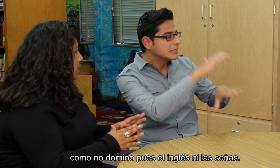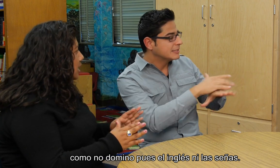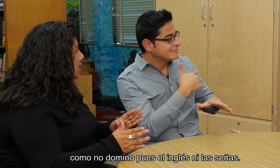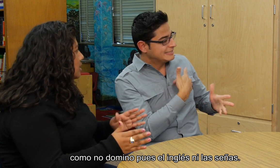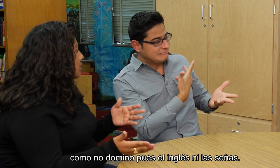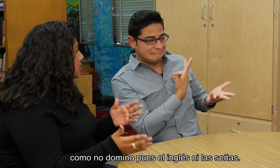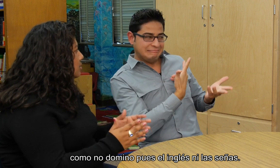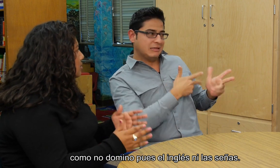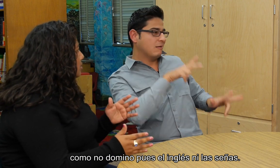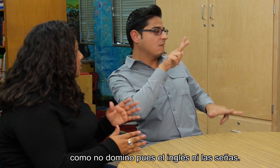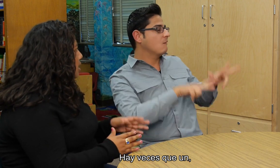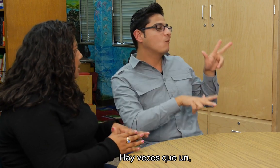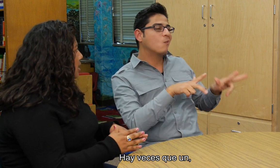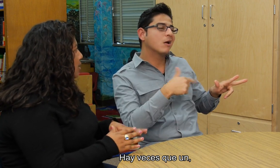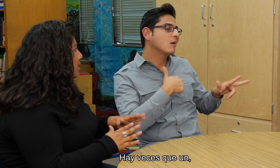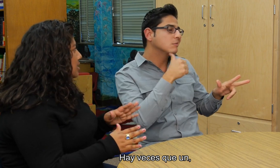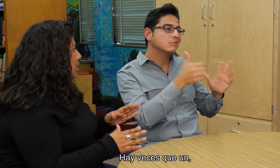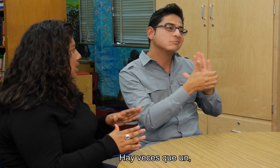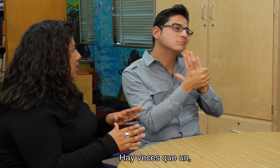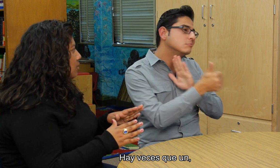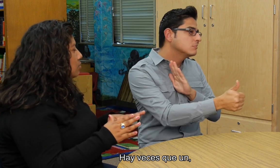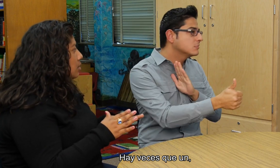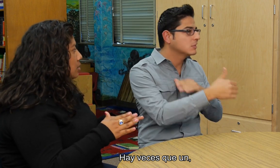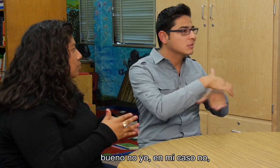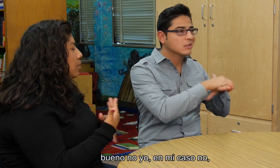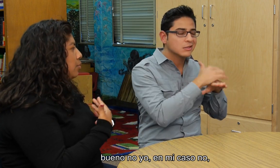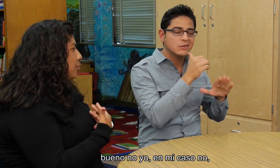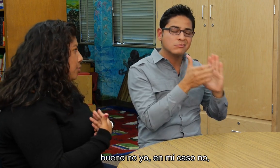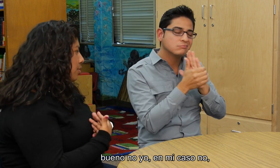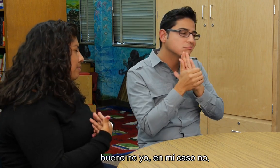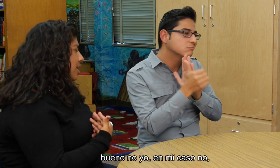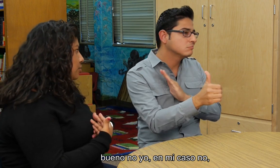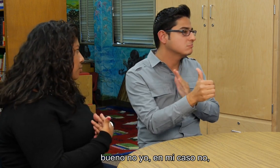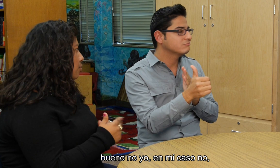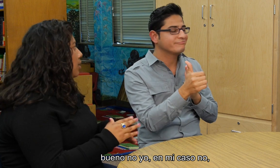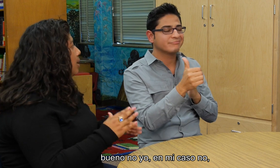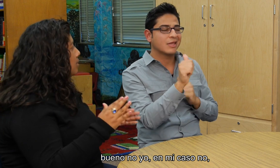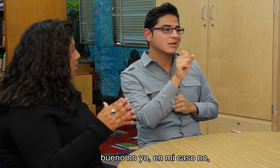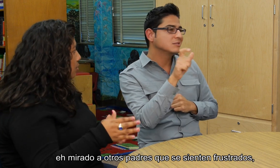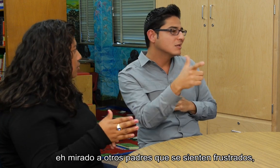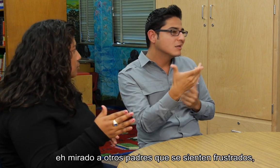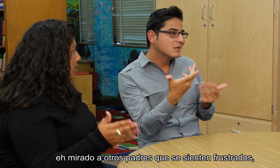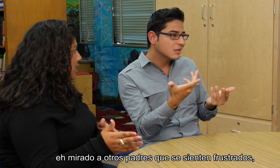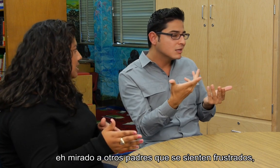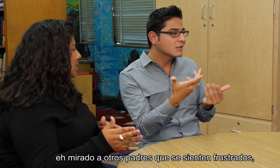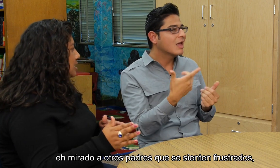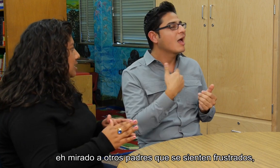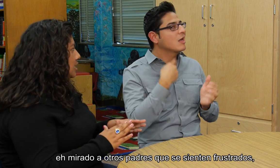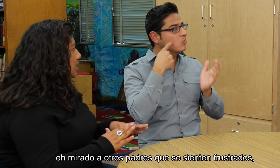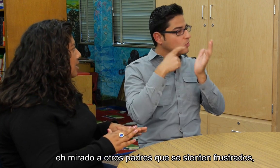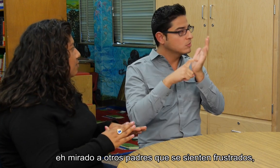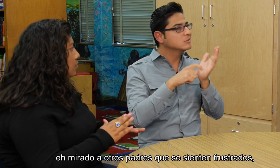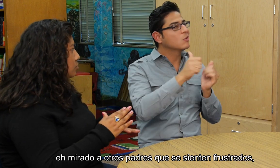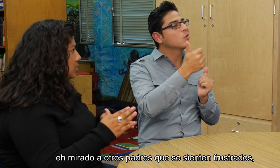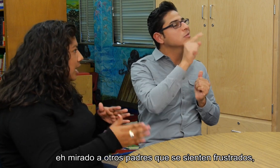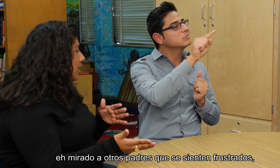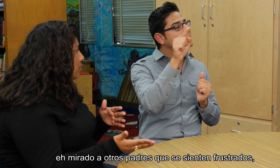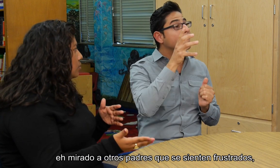señas, hay veces que, bueno, no, yo en mi caso no, he mirado a otros padres que se sienten frustrados,